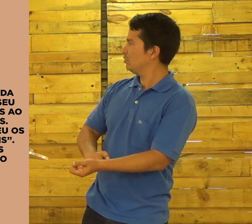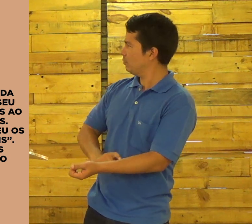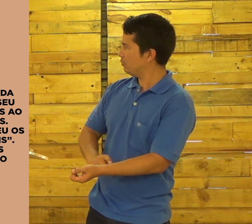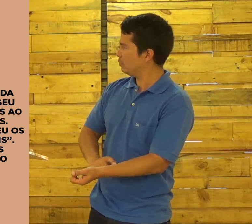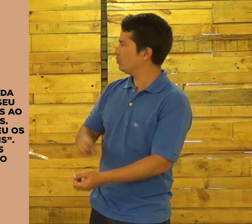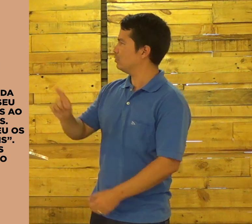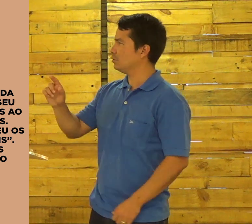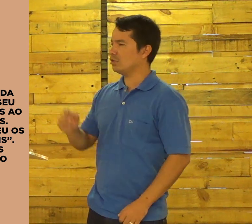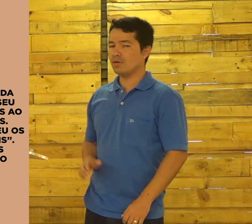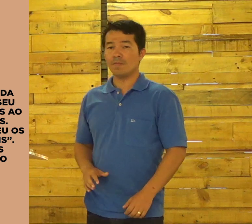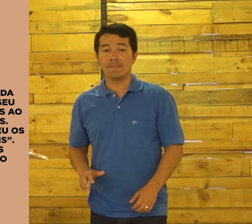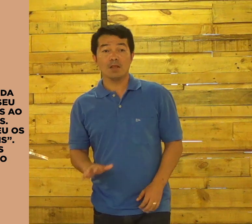Desenvolvimento. Gostou, é, Berson?